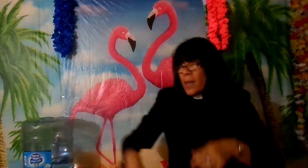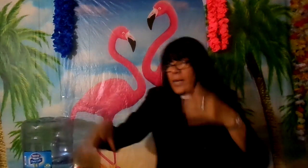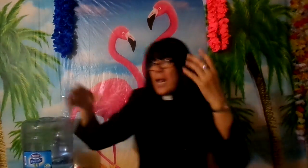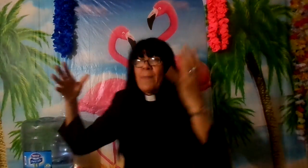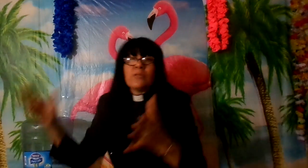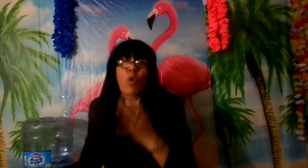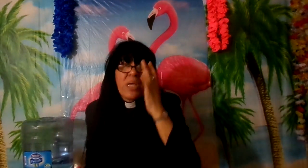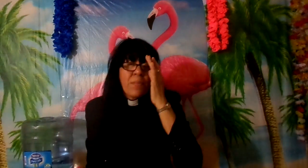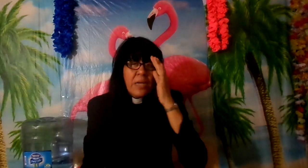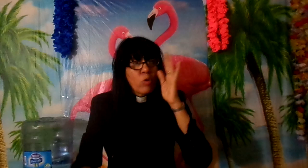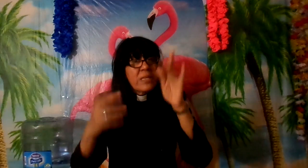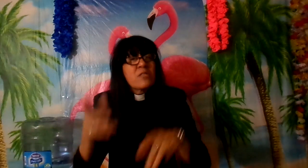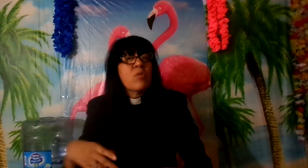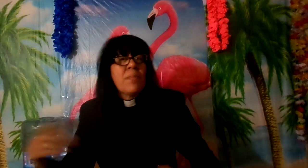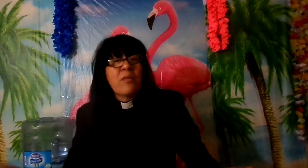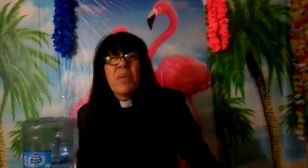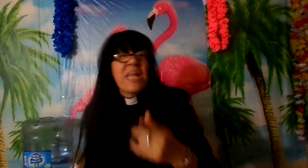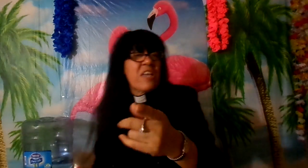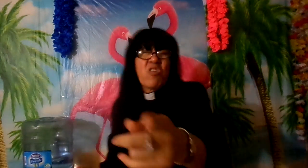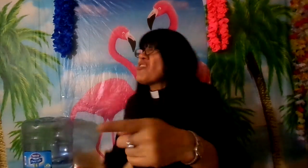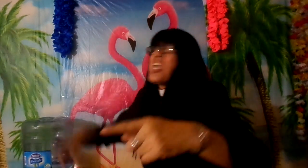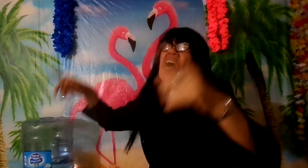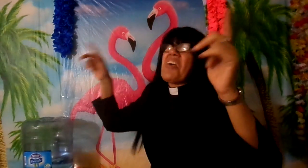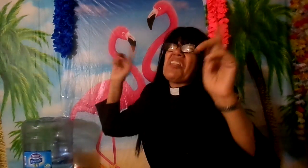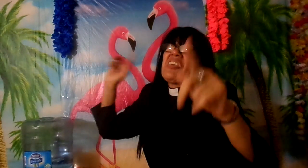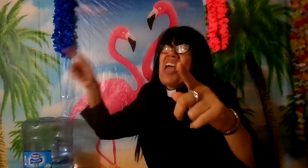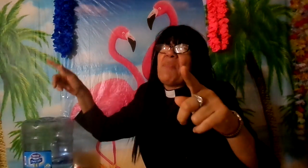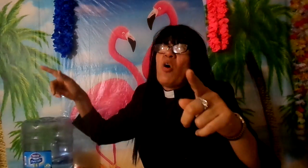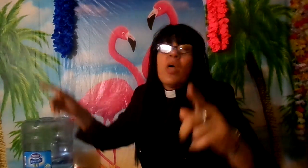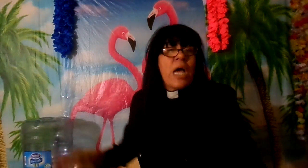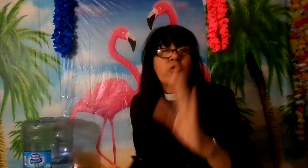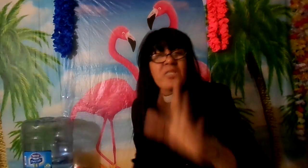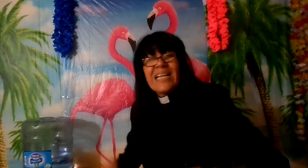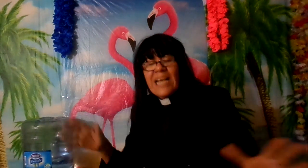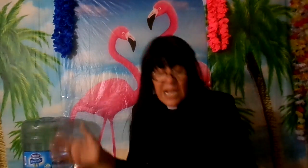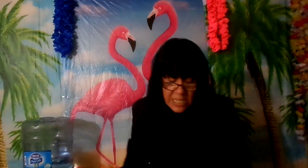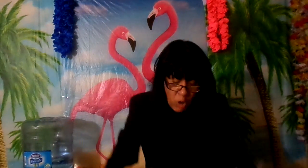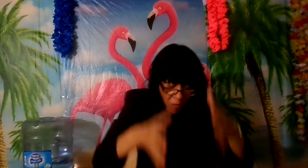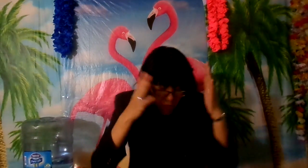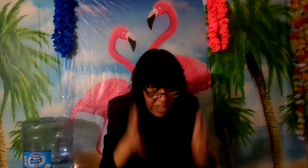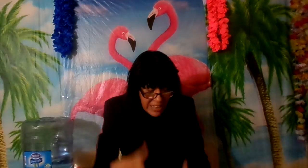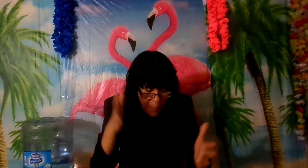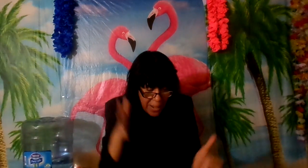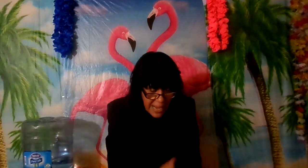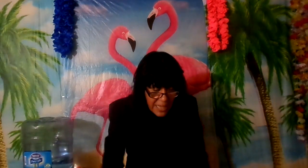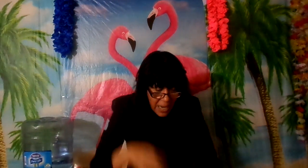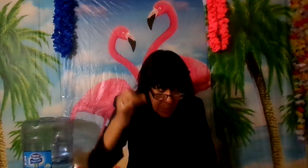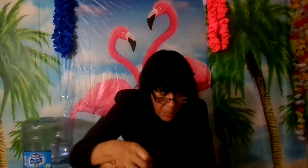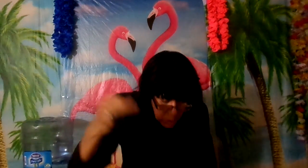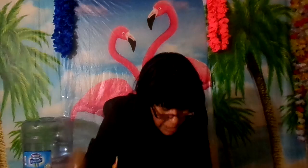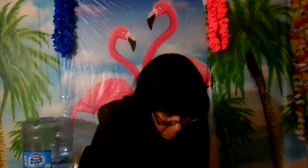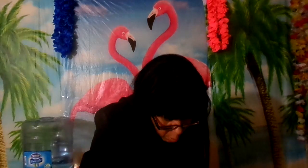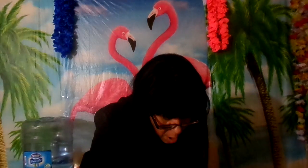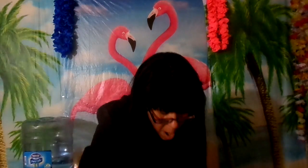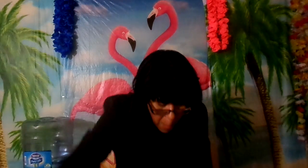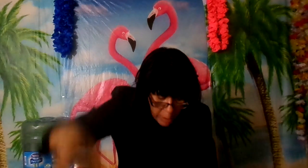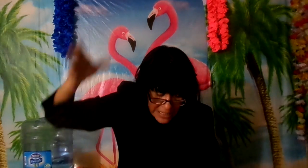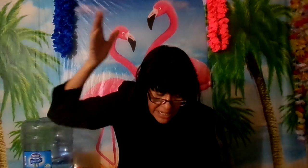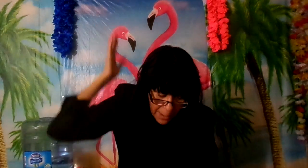las pantomimas y tú le dices a hermano mira y tú eres hija del diablo entonces le están haciendo fiestas paganas al mismo diablo porque se le ha